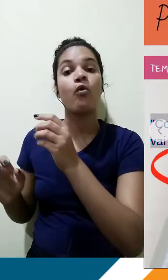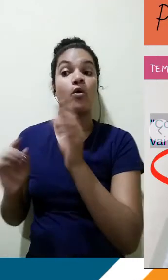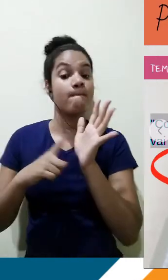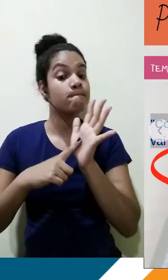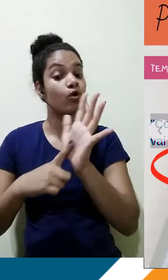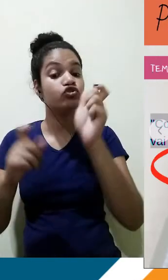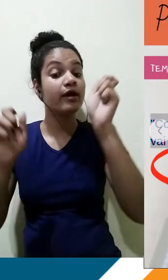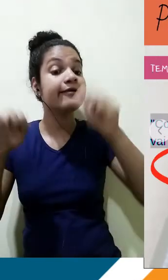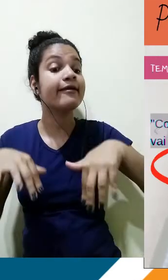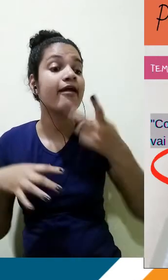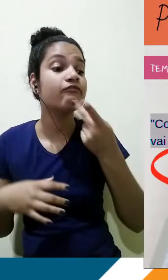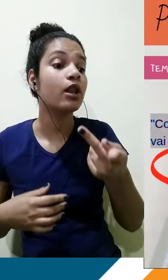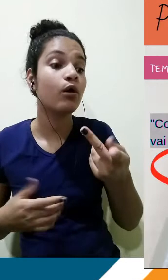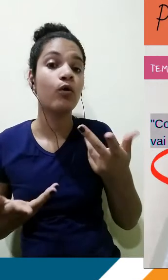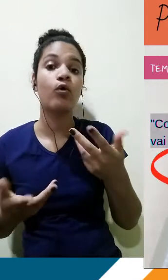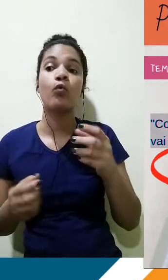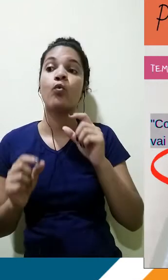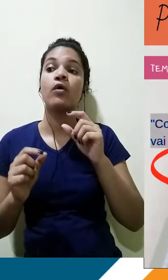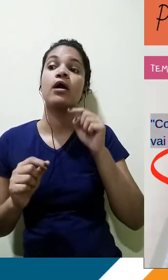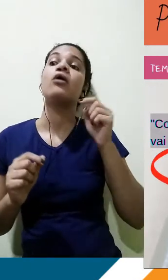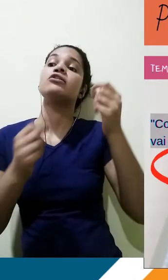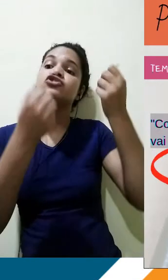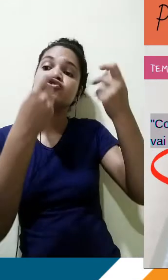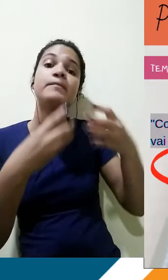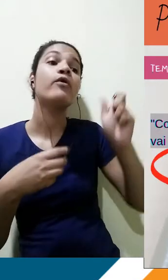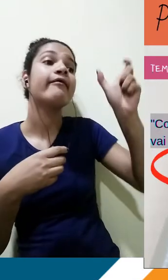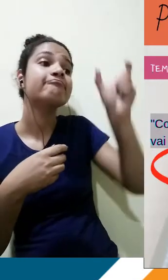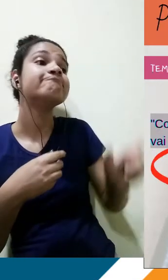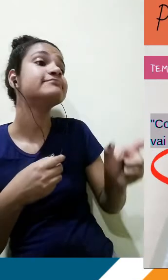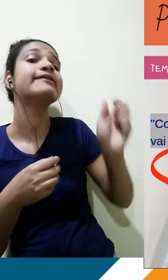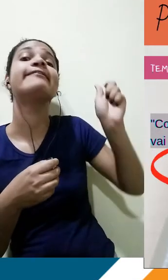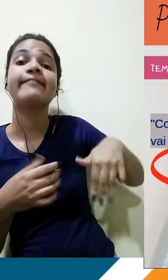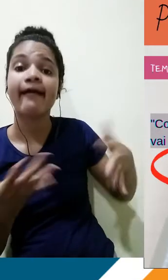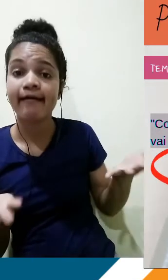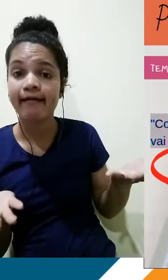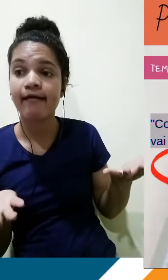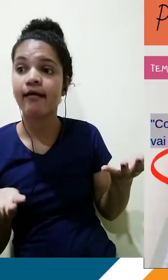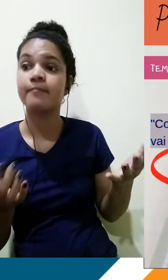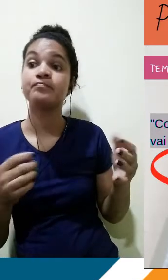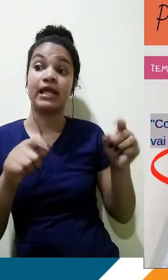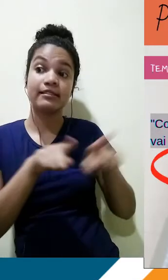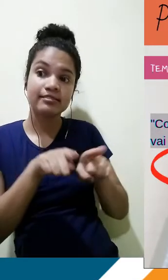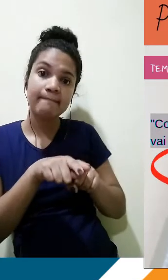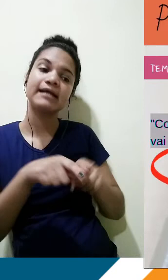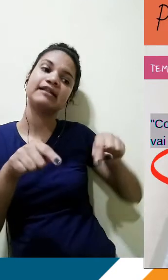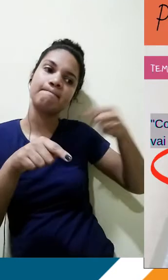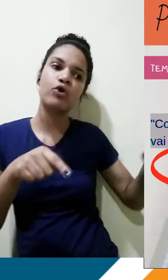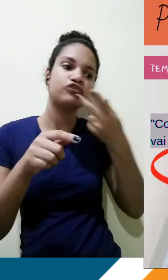indivíduo que falou. Falo primeiro que ele foi um filósofo, um cientista, que ele teve uma importância muito grande e que uma das suas maiores frases, né, uma das maiores peso